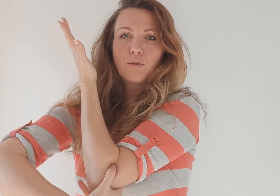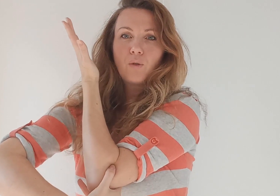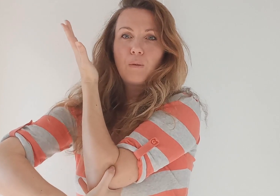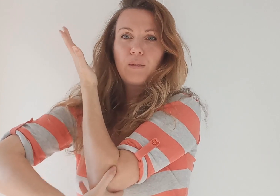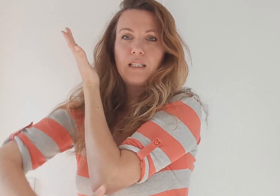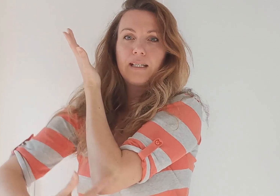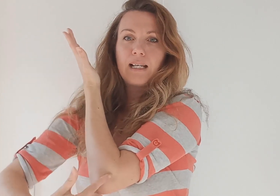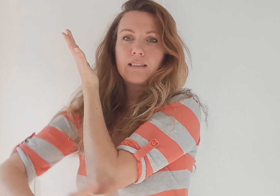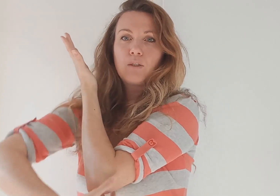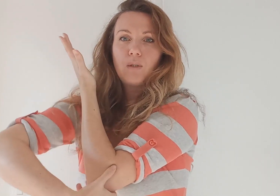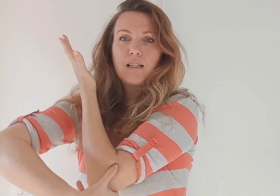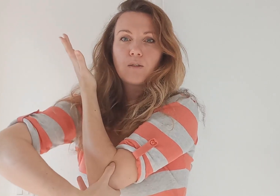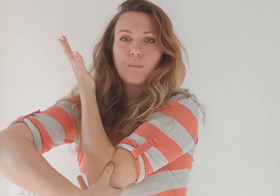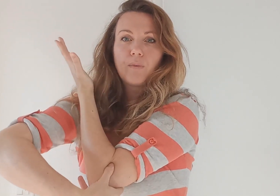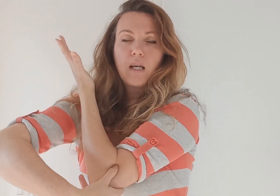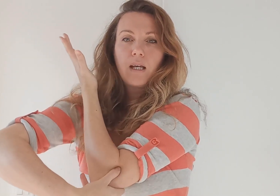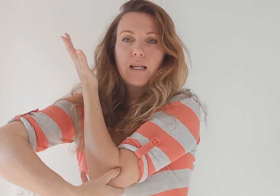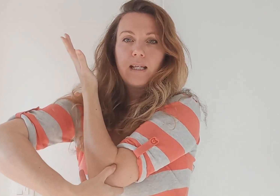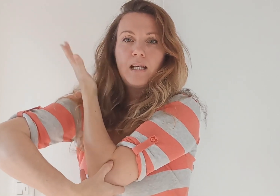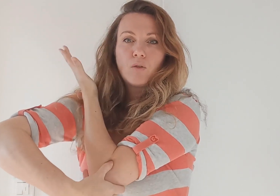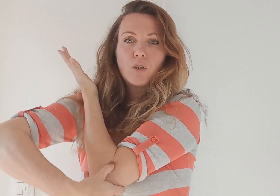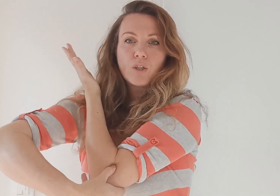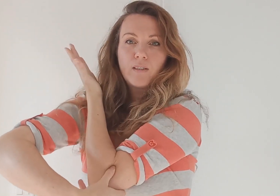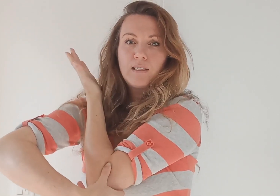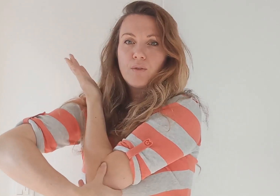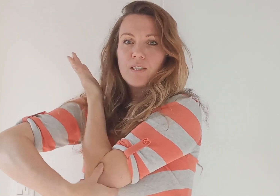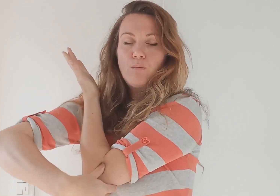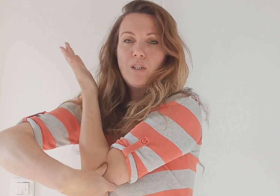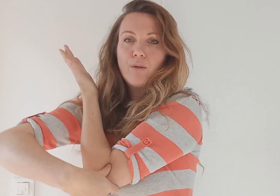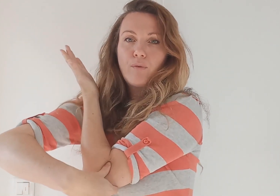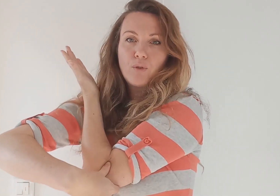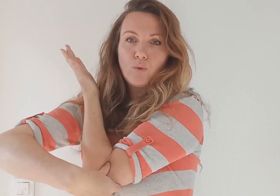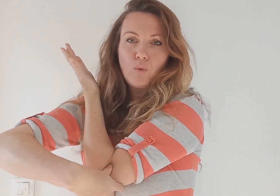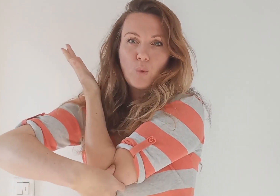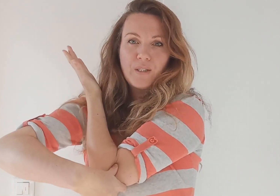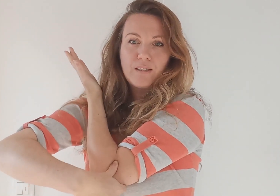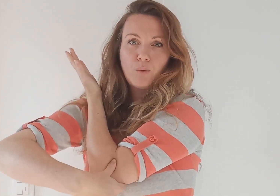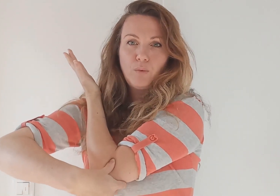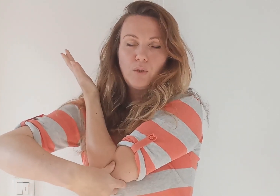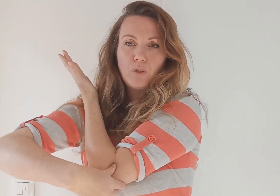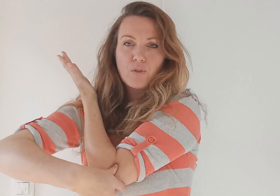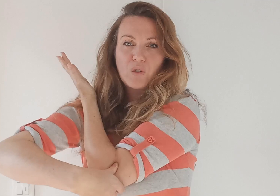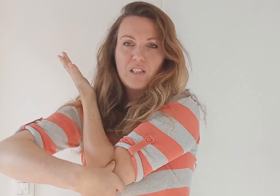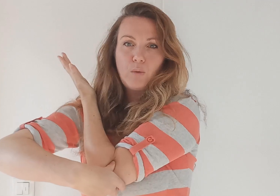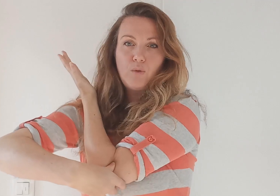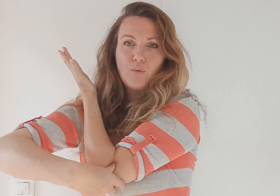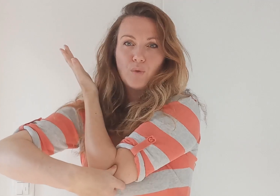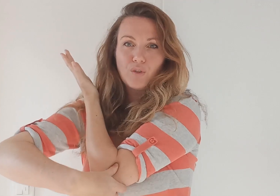entre le pli et l'articulation. Et là encore, j'allais le stimuler en faisant une rotation dans le des aiguilles d'une onde.